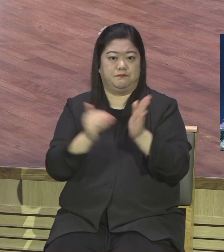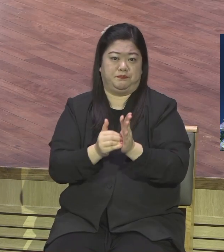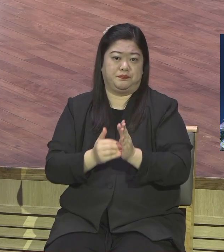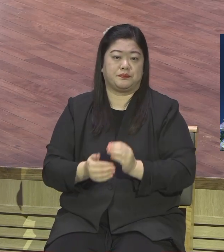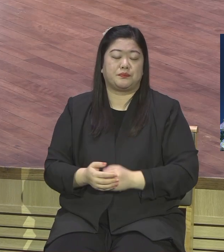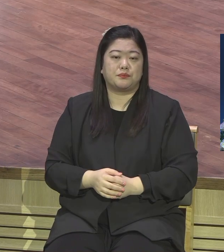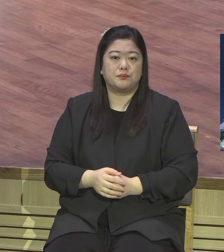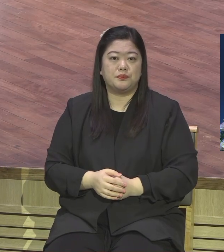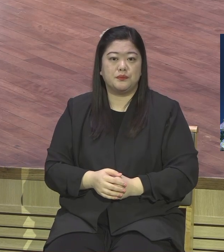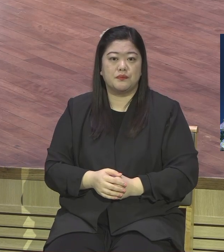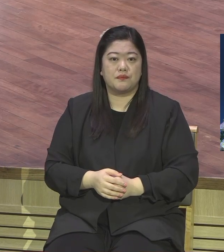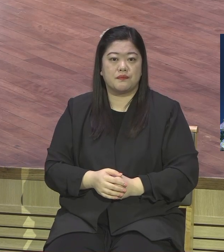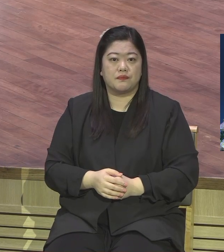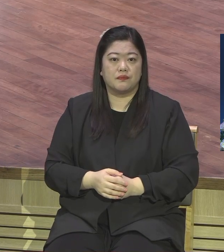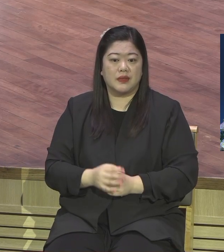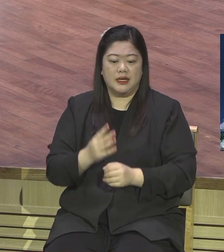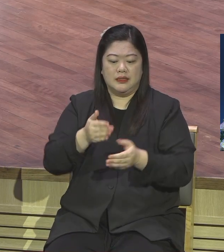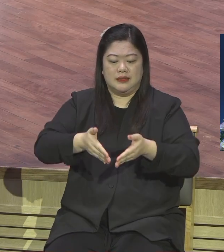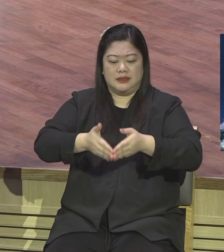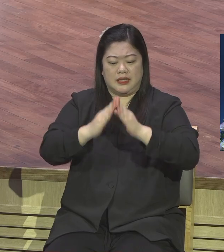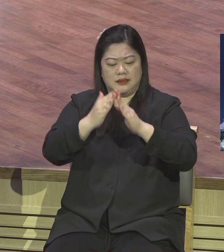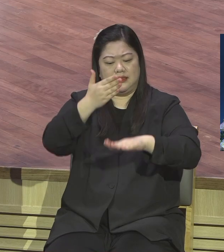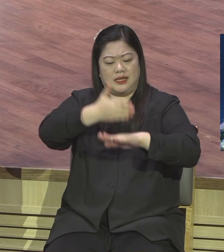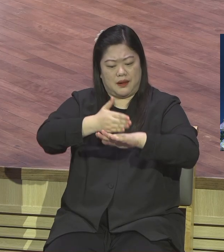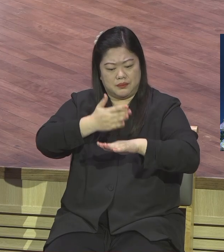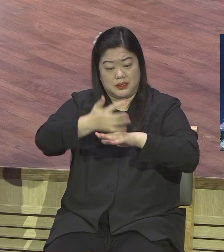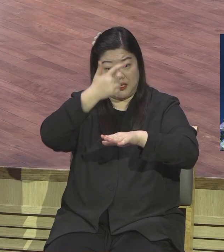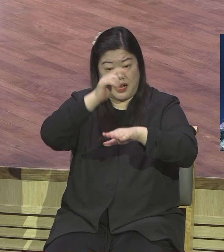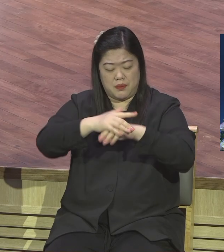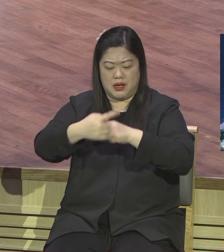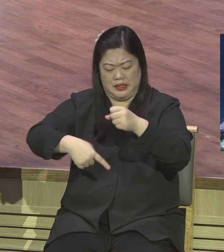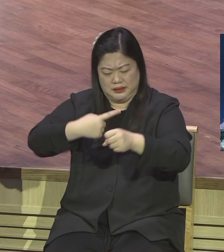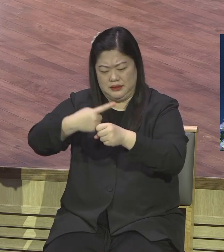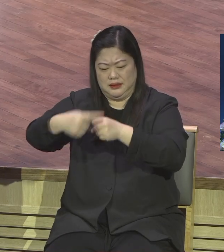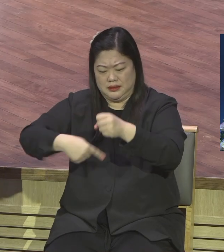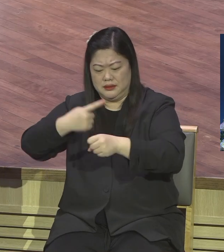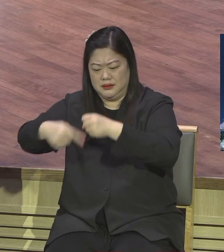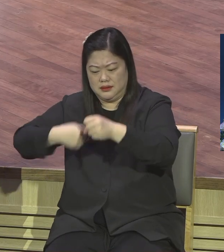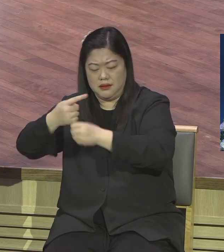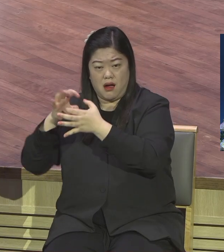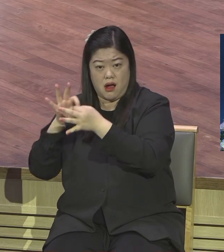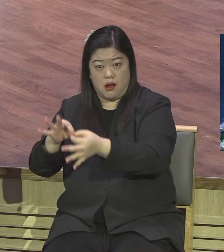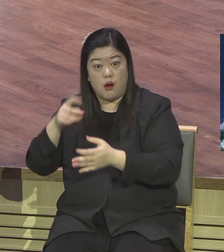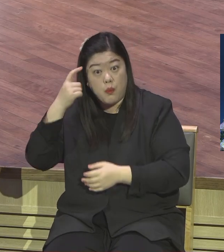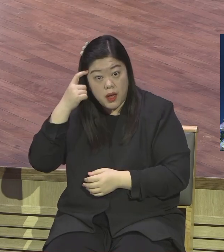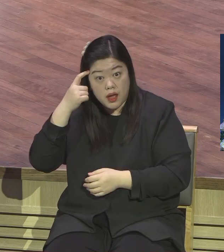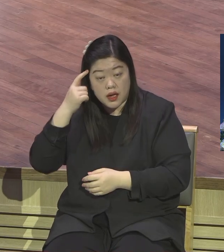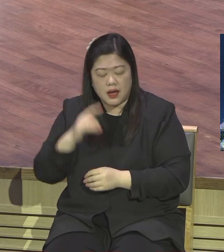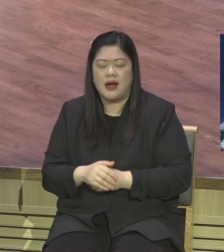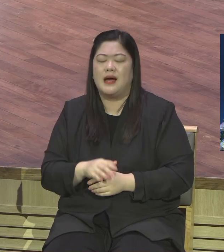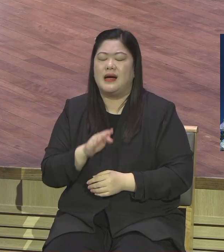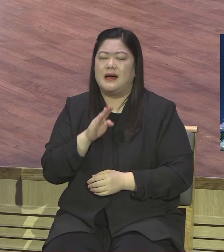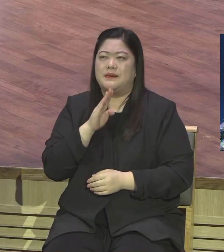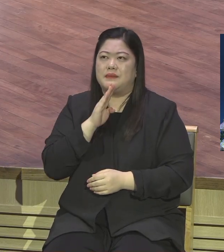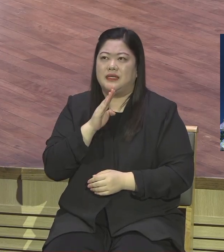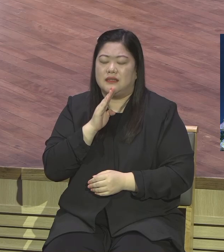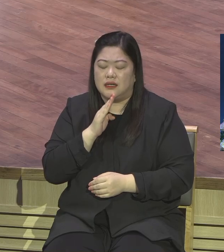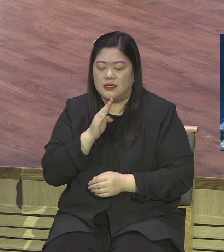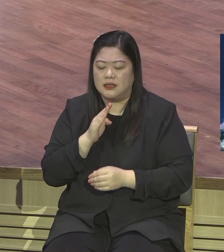예배를 드리는 것은 이런 영적 초심 영적인 초심을 다시금 우리 신비에 새기기